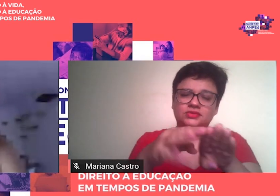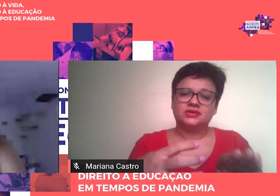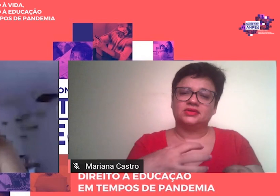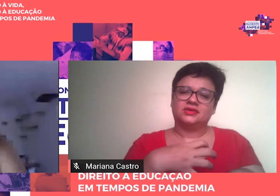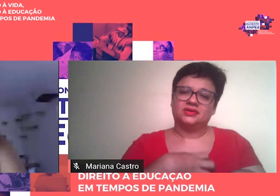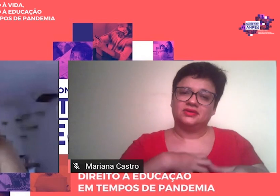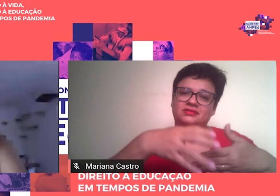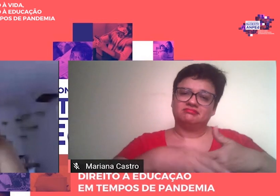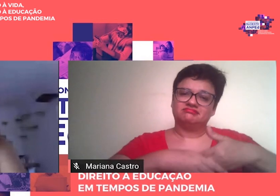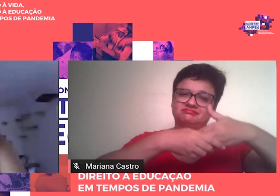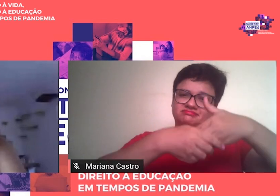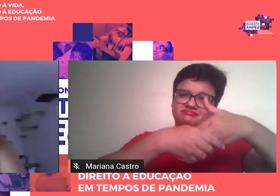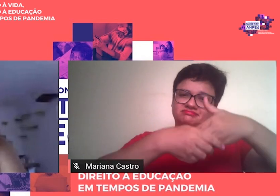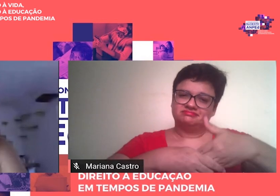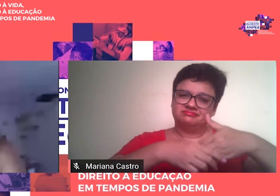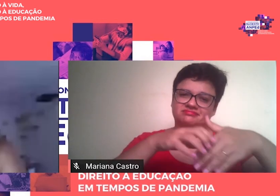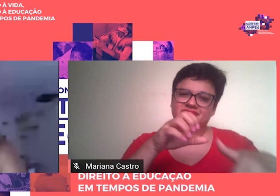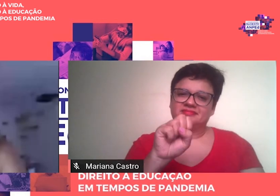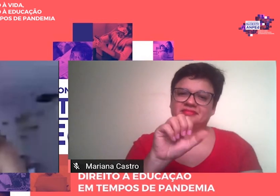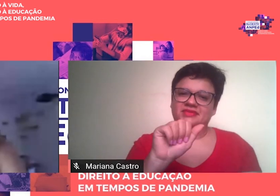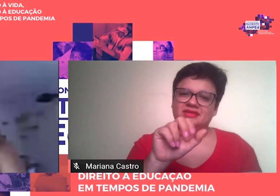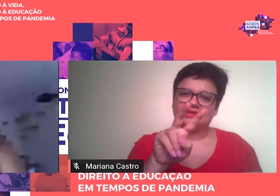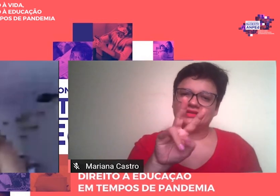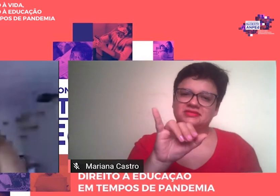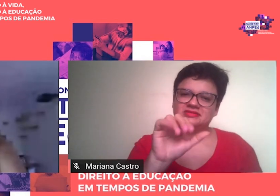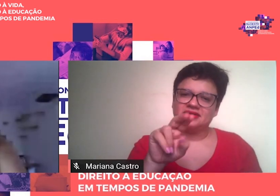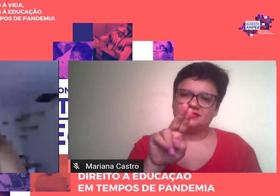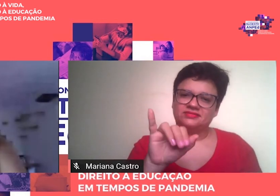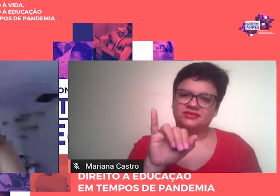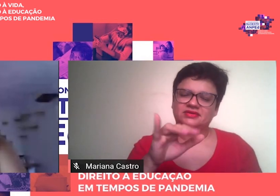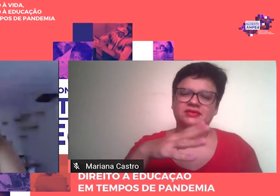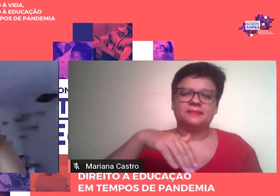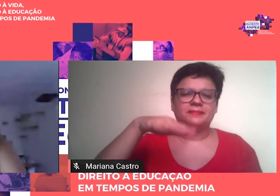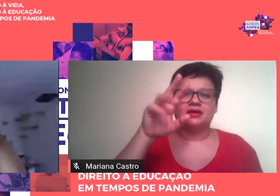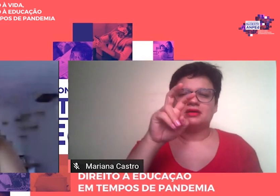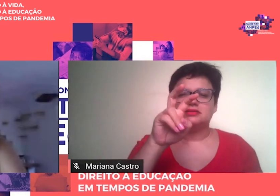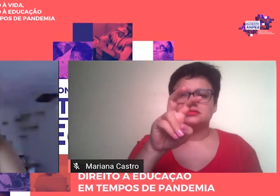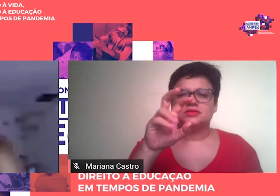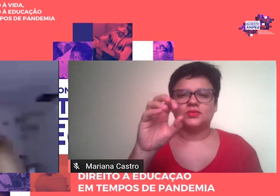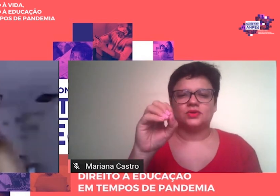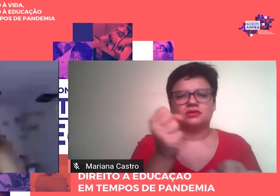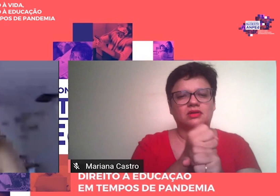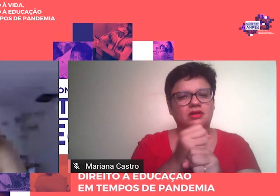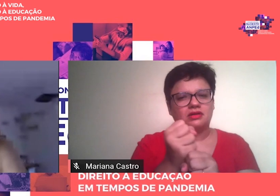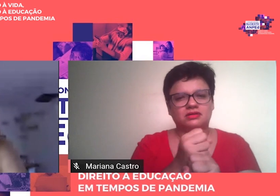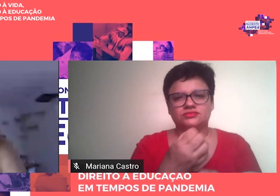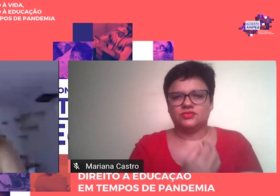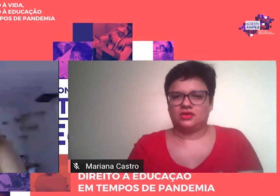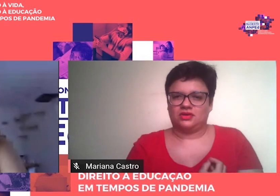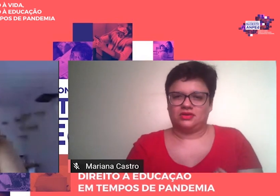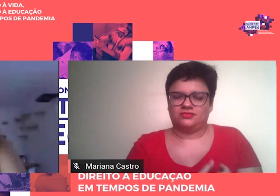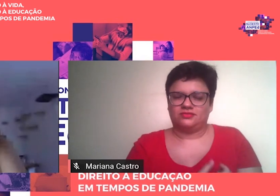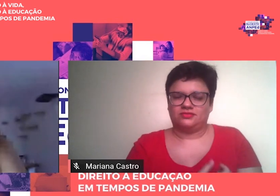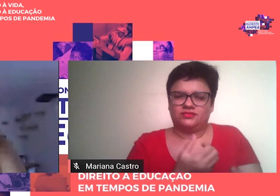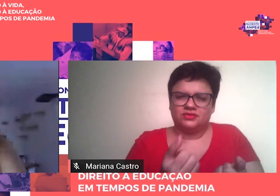o professor Dermival Saviani, que há mais de 50 anos dedica a sua vida de maneira incansável à